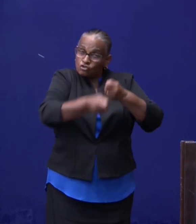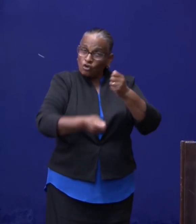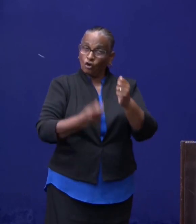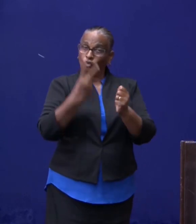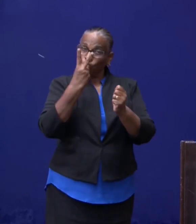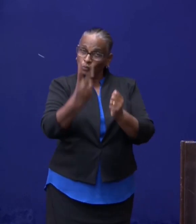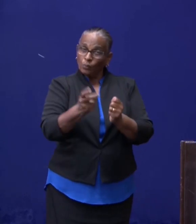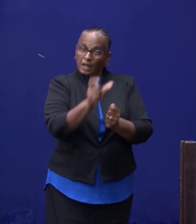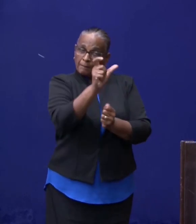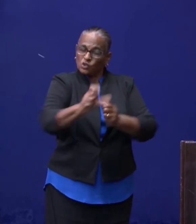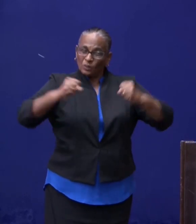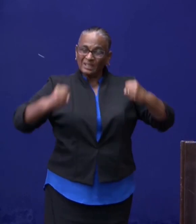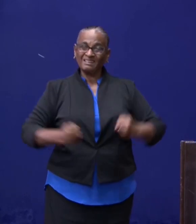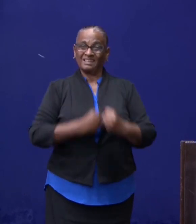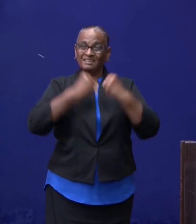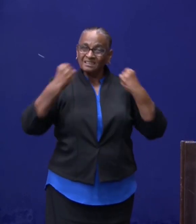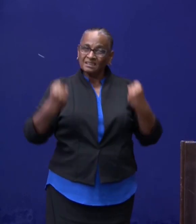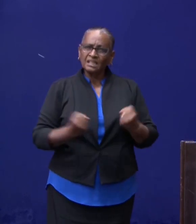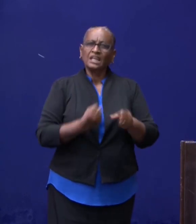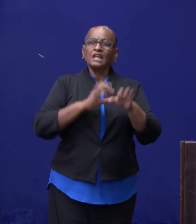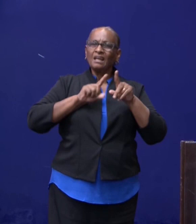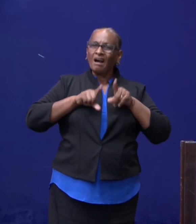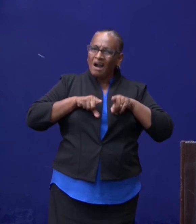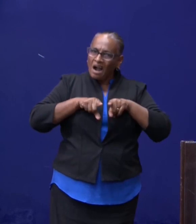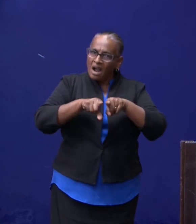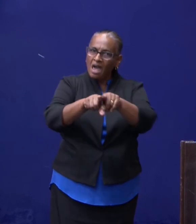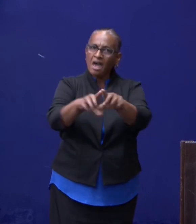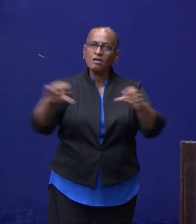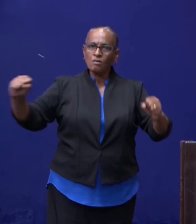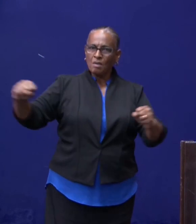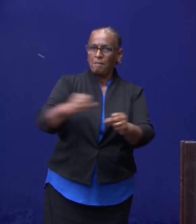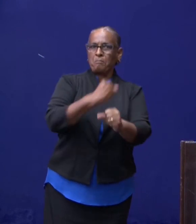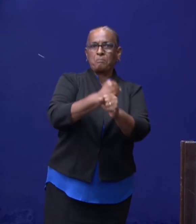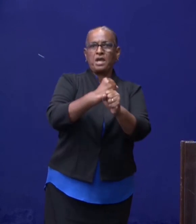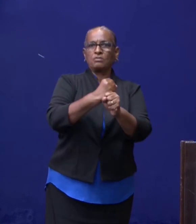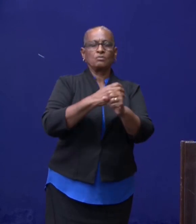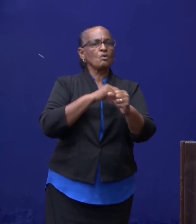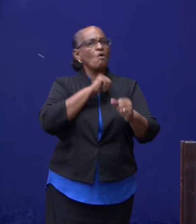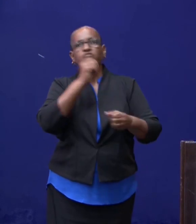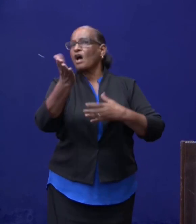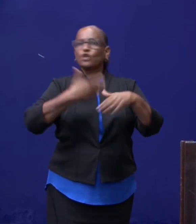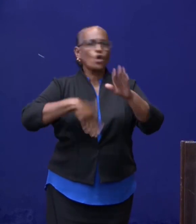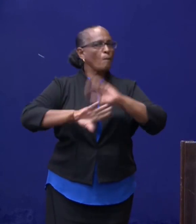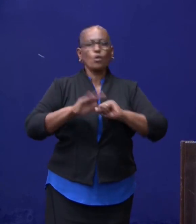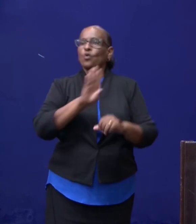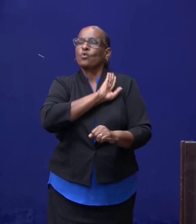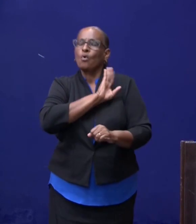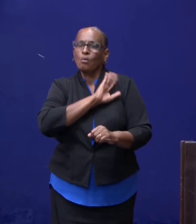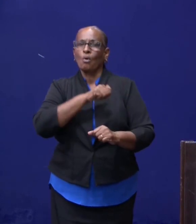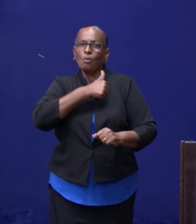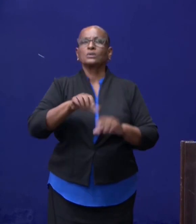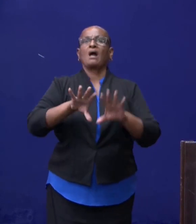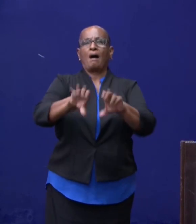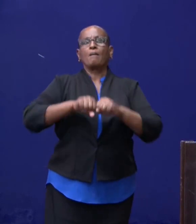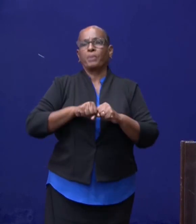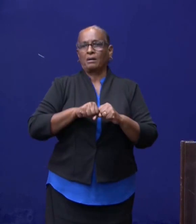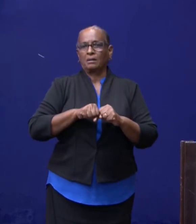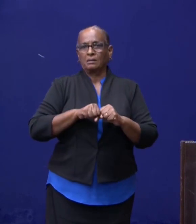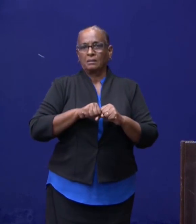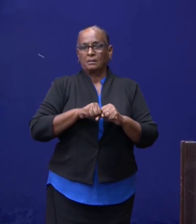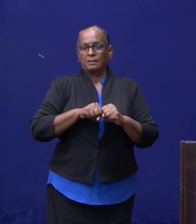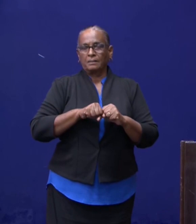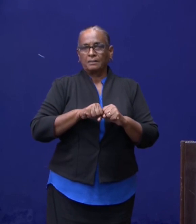twee getrainde personen die gelijk kunnen inspelen op whatever zou moeten gebeuren of kunnen gebeuren.